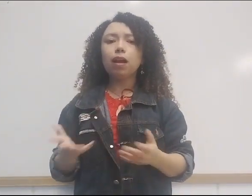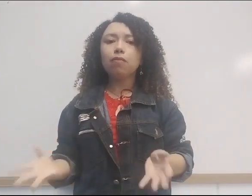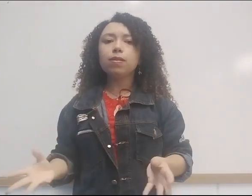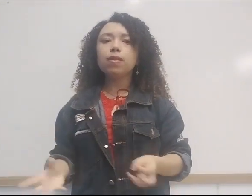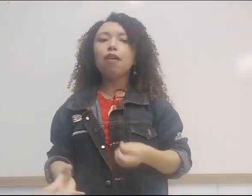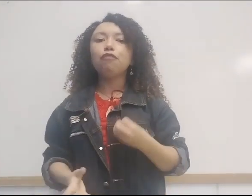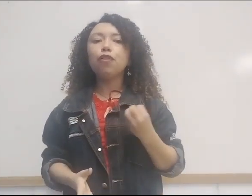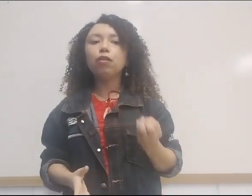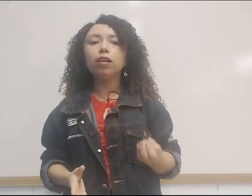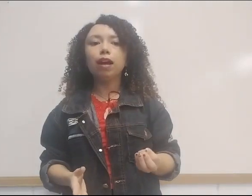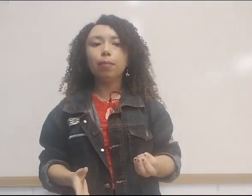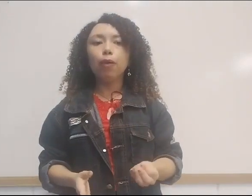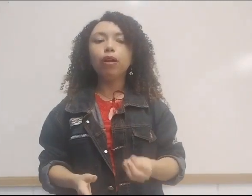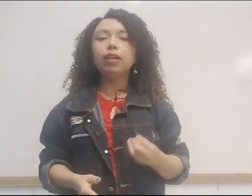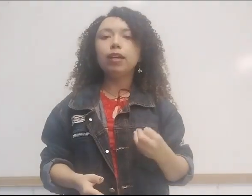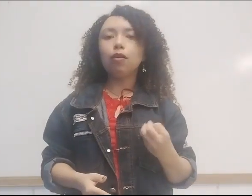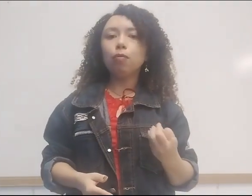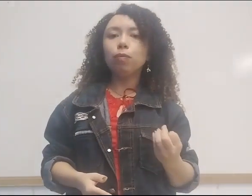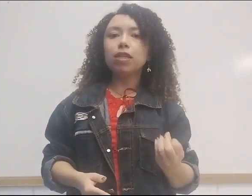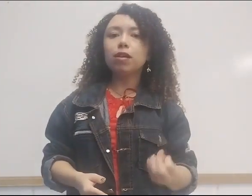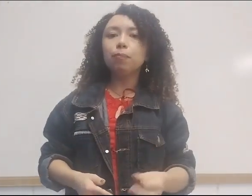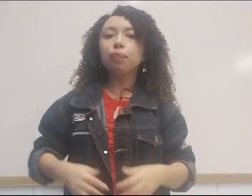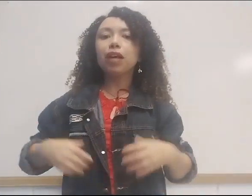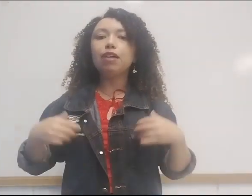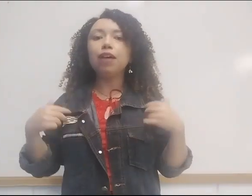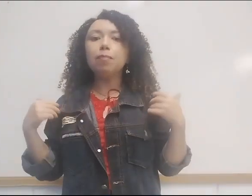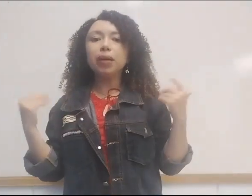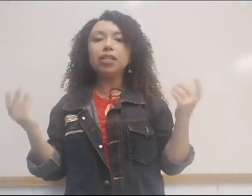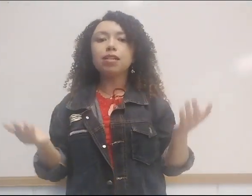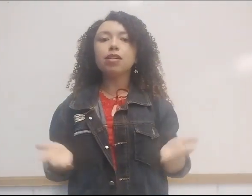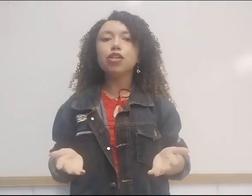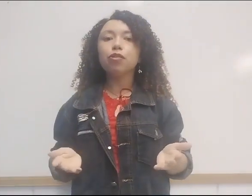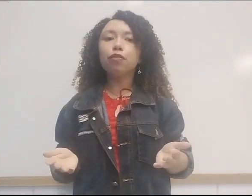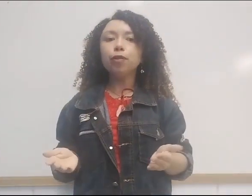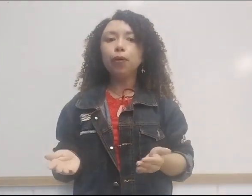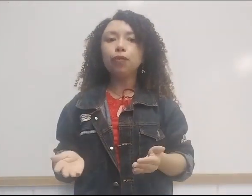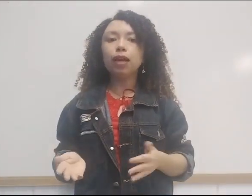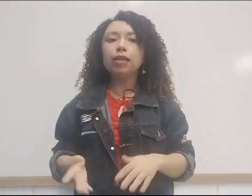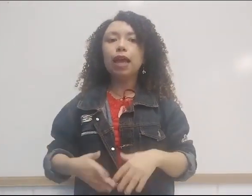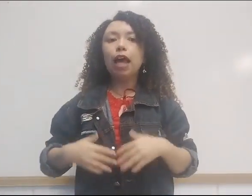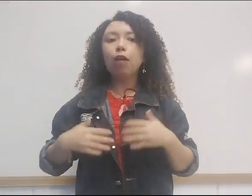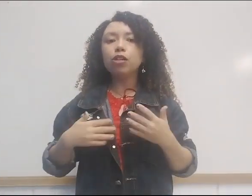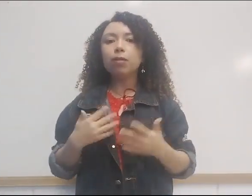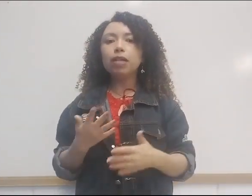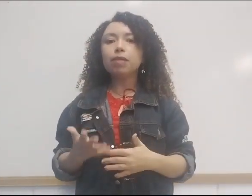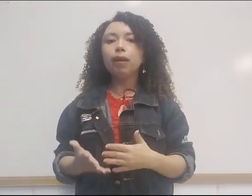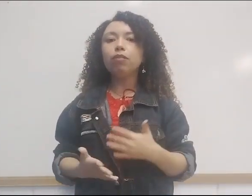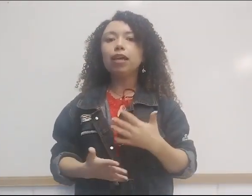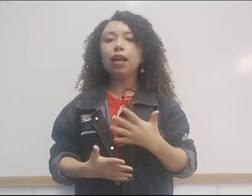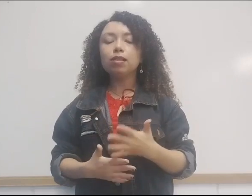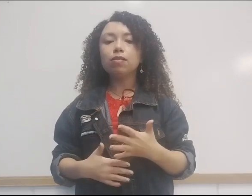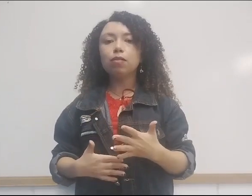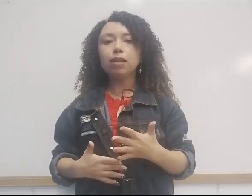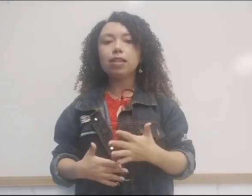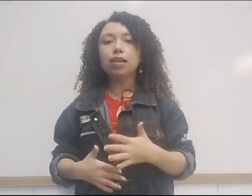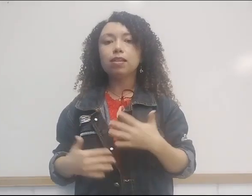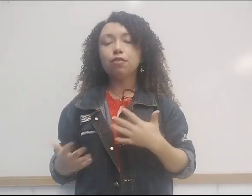palavras, a frota de Cabral tinha como missão levar representantes do governo português ao estabelecimento de relações comerciais em